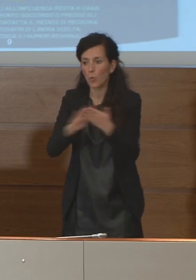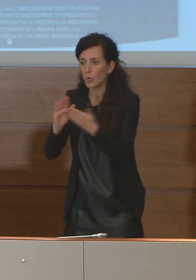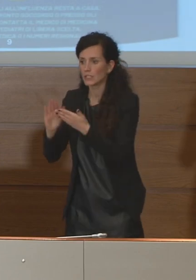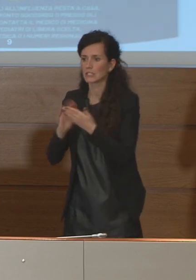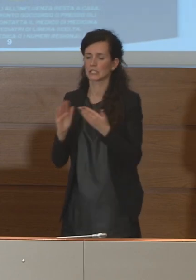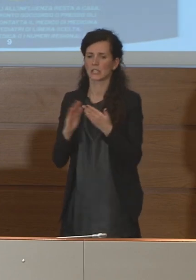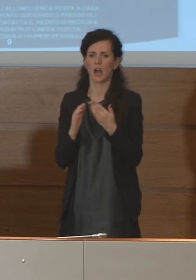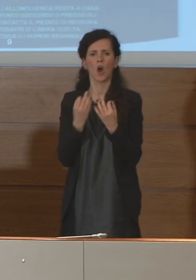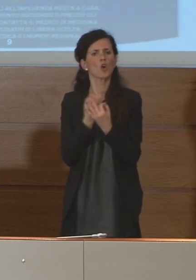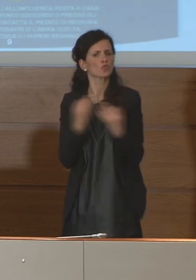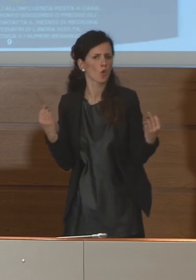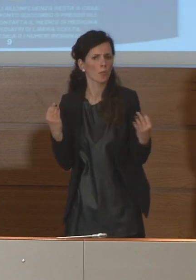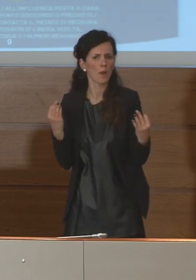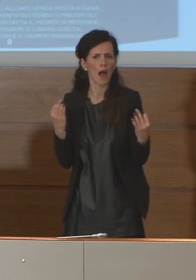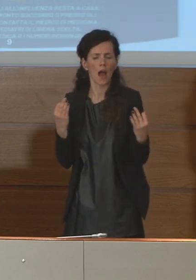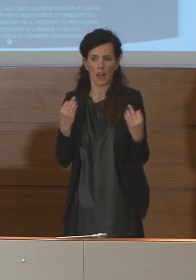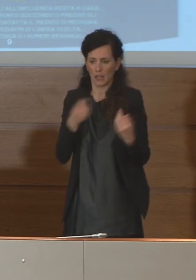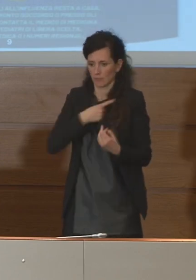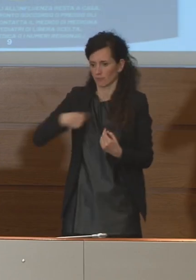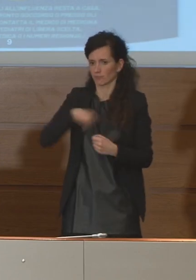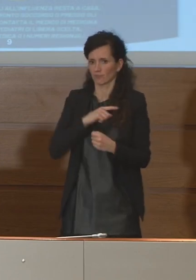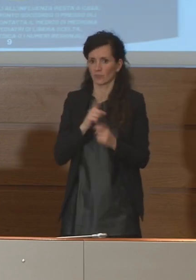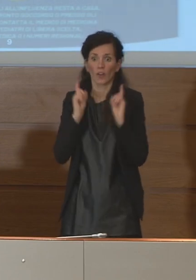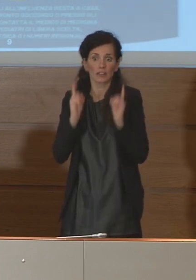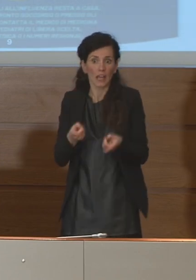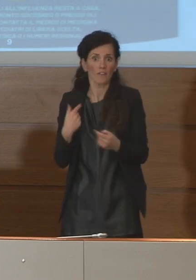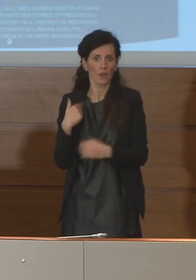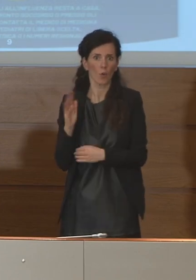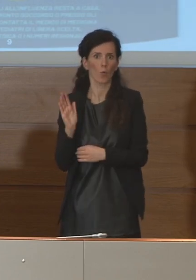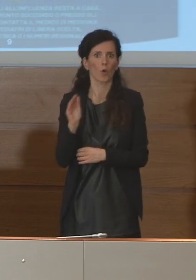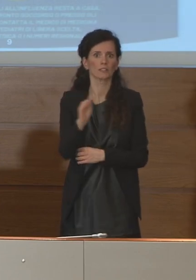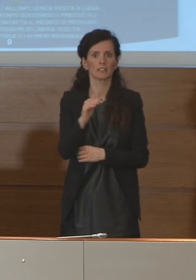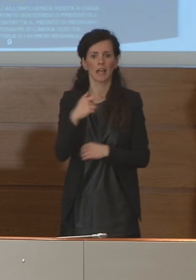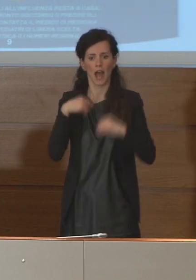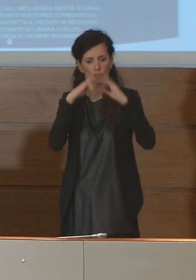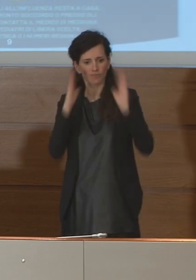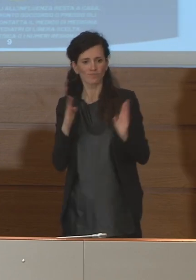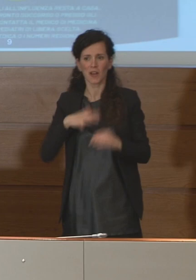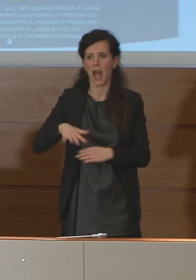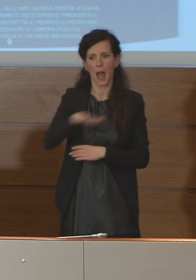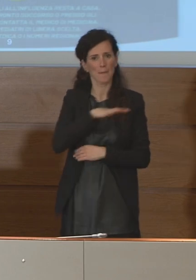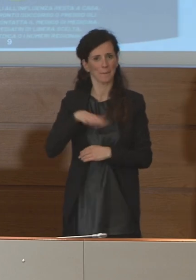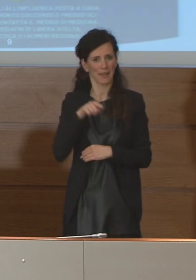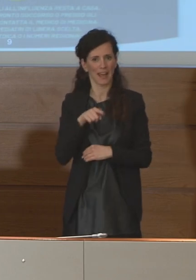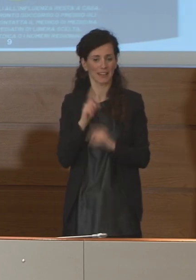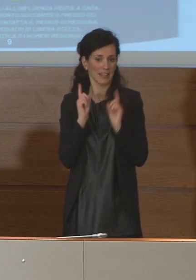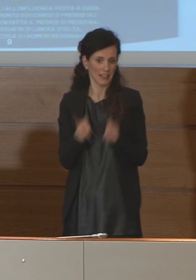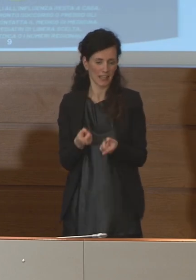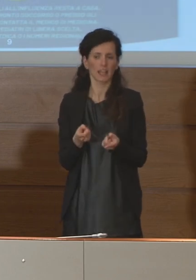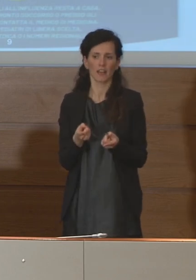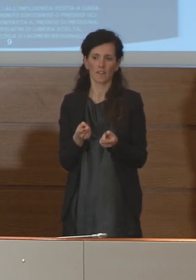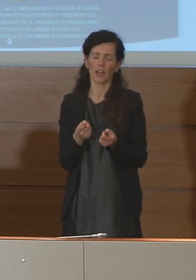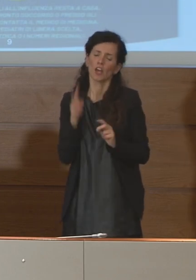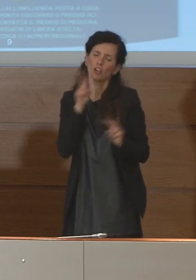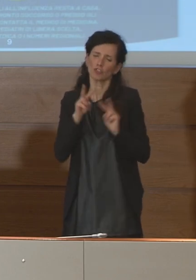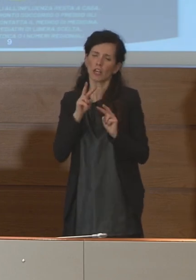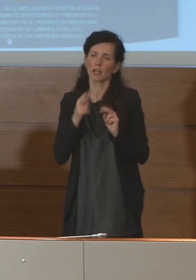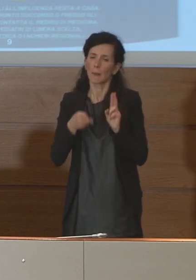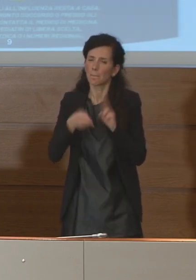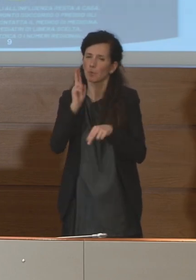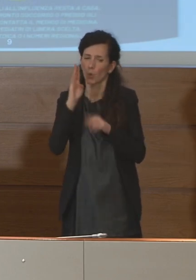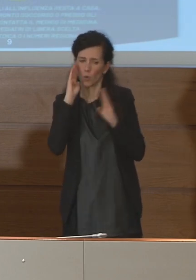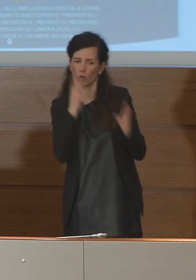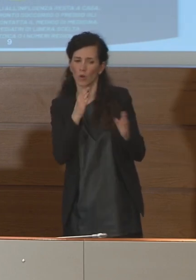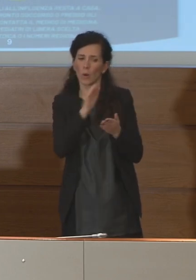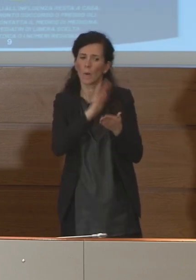normale come quella che facciamo che dovremmo fare insomma quotidianamente nei nostri ambienti un po' più ovviamente spinta nei contesti sanitari